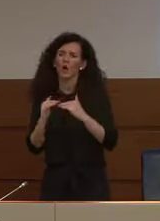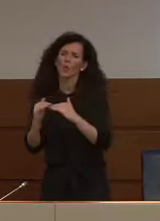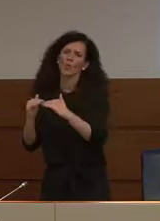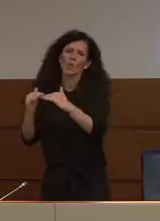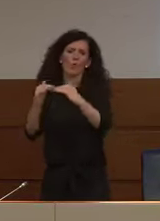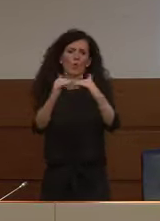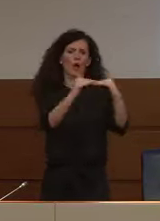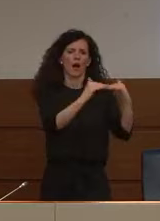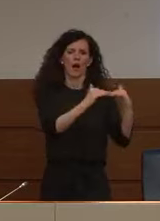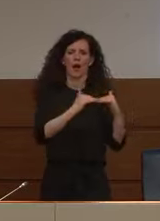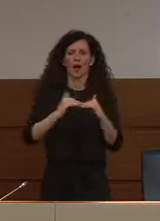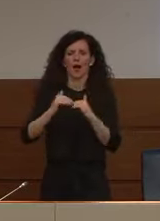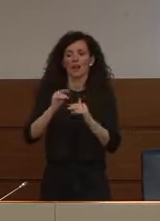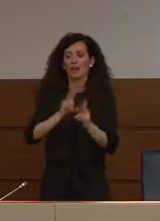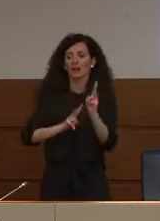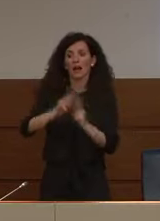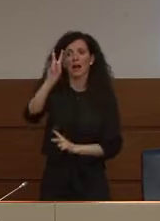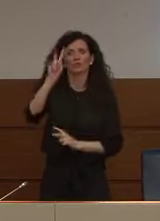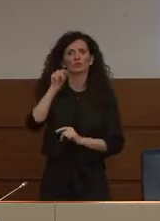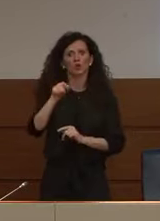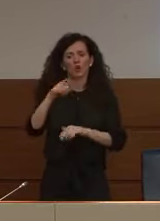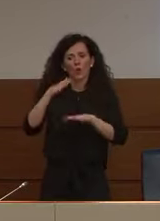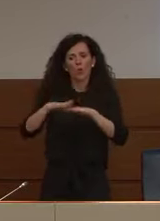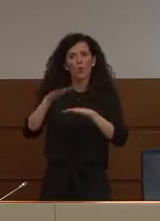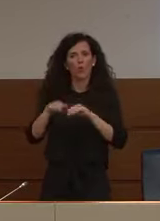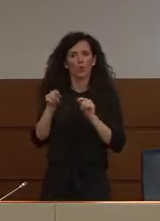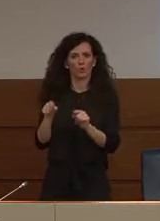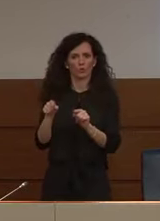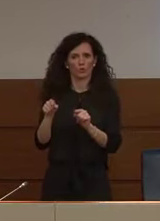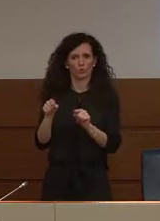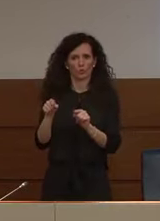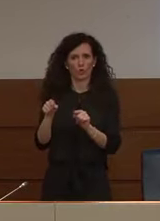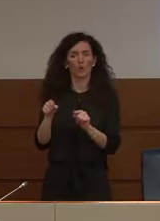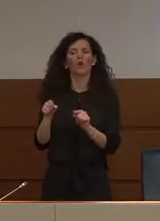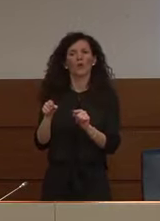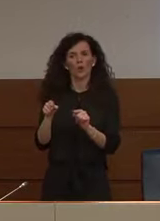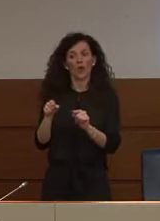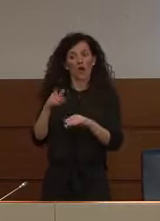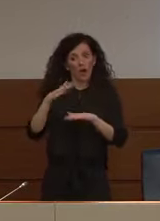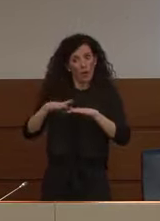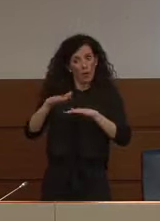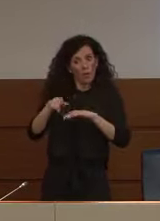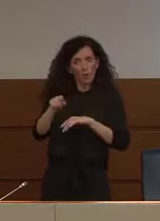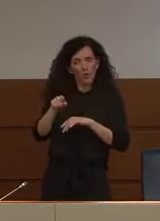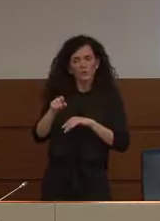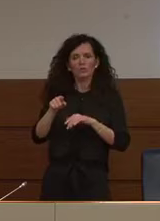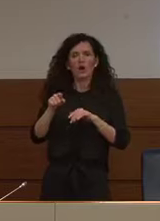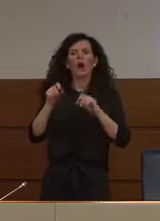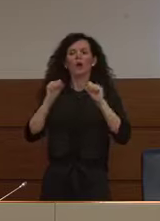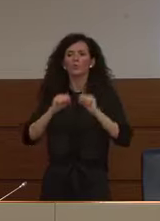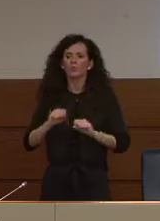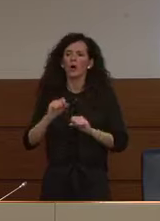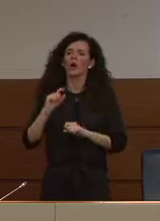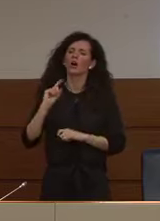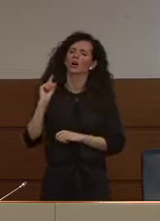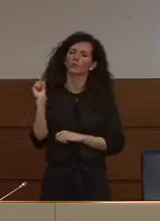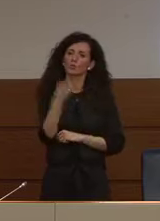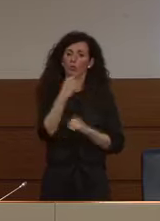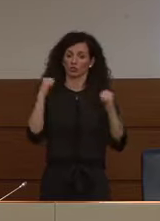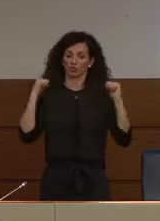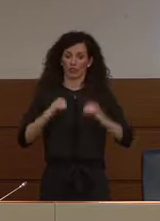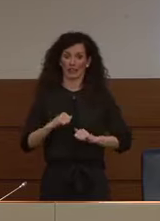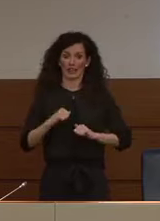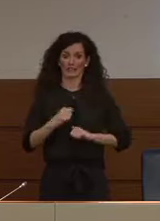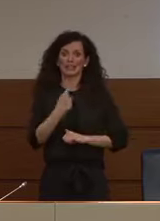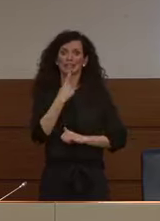territorio nazionale l'approccio in maniera tale che tutti i cittadini italiani risedenti